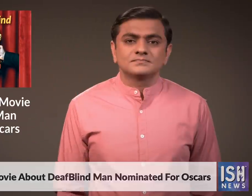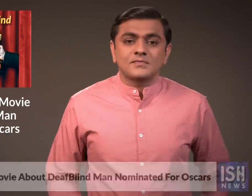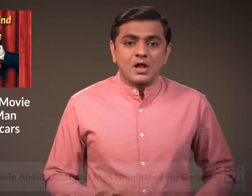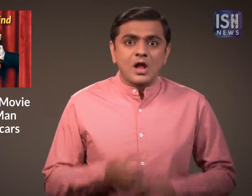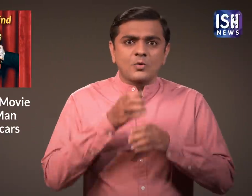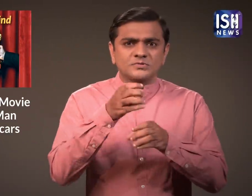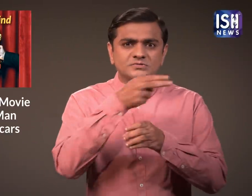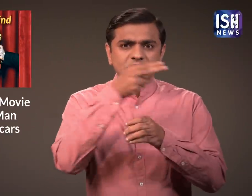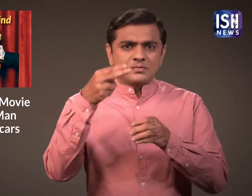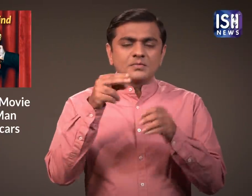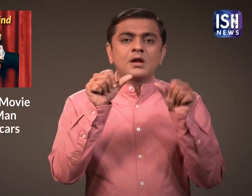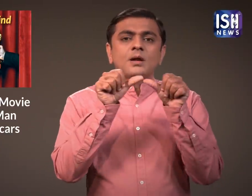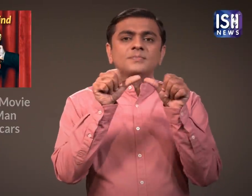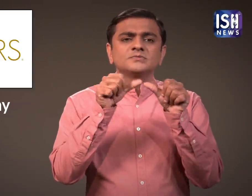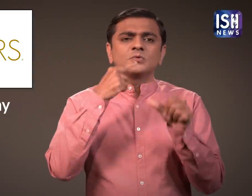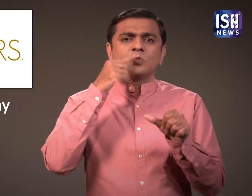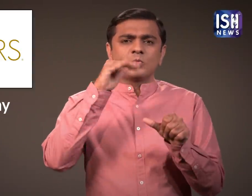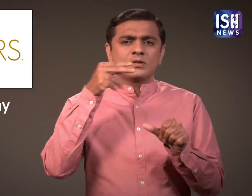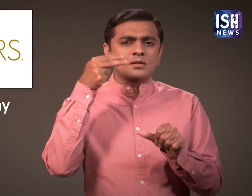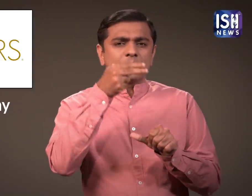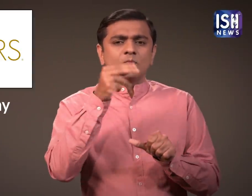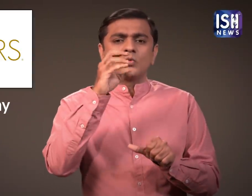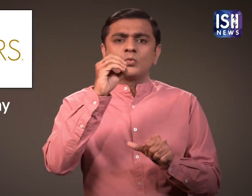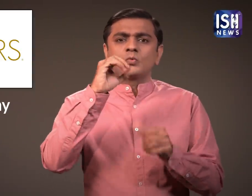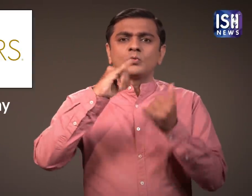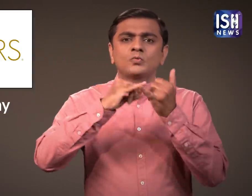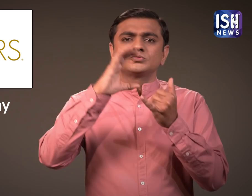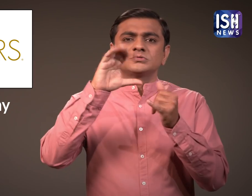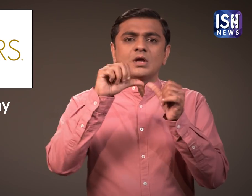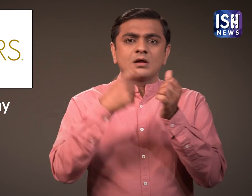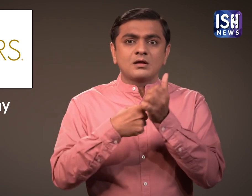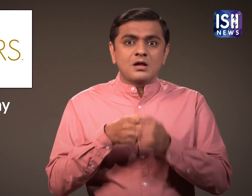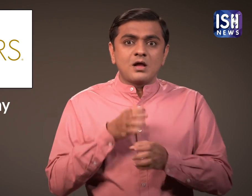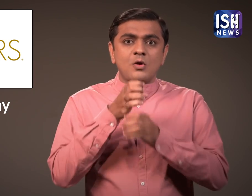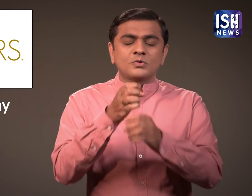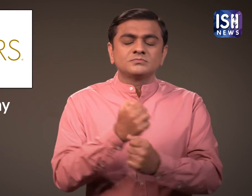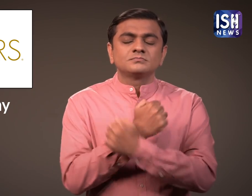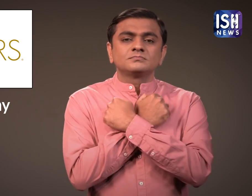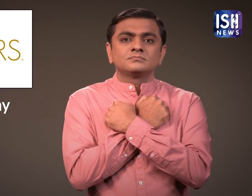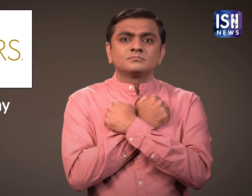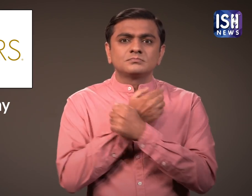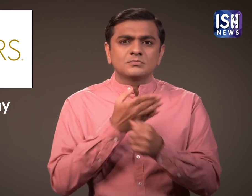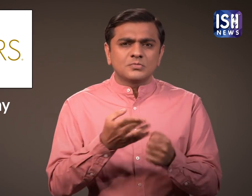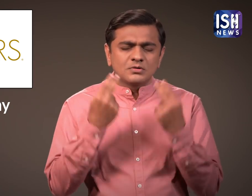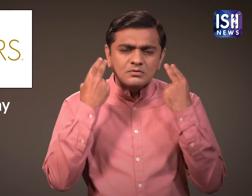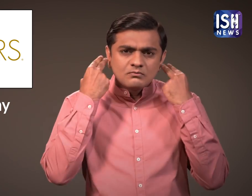Academy Awards को आसकर्स के नाम से जाना जाता है।